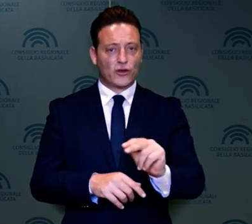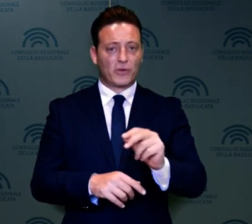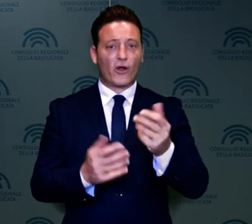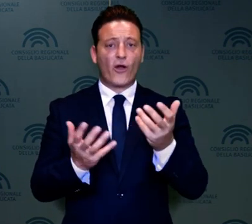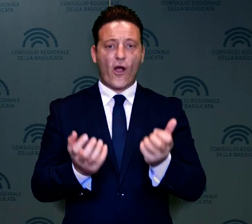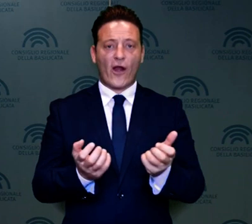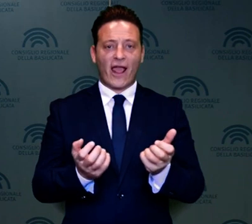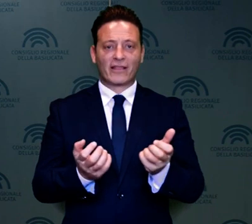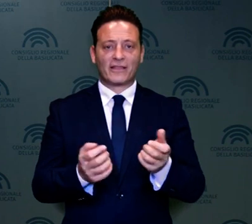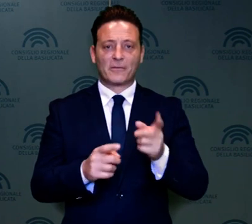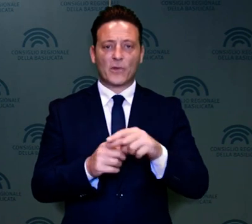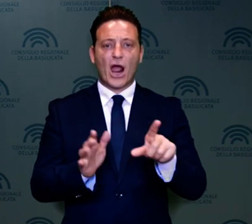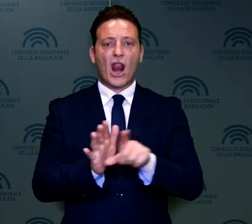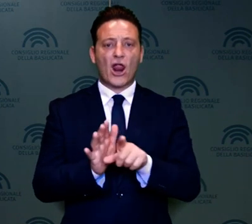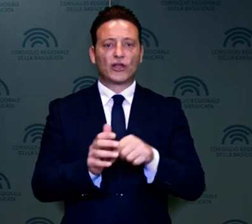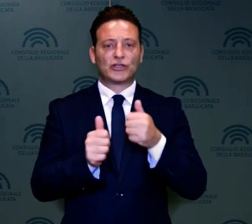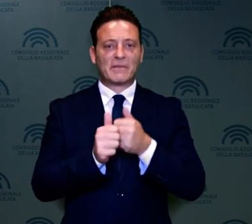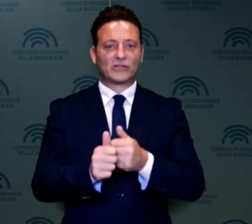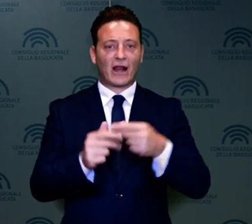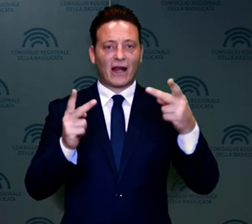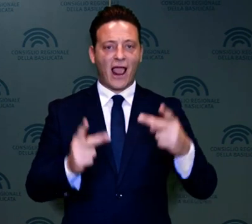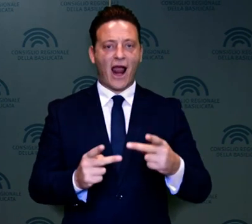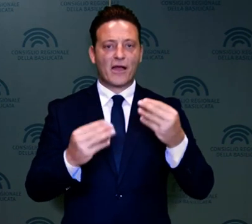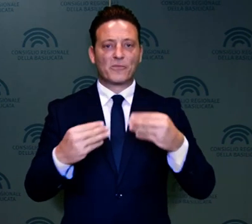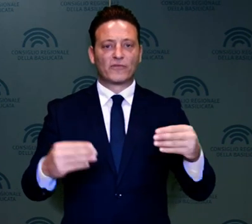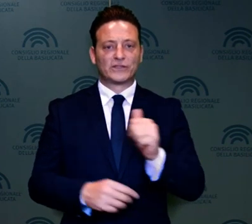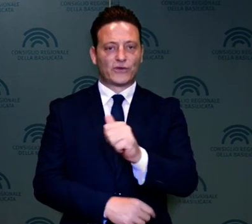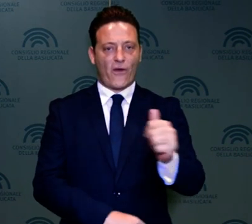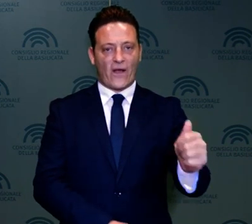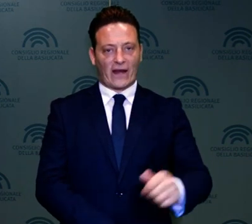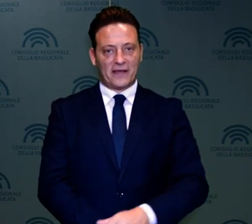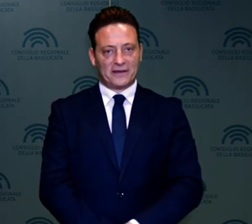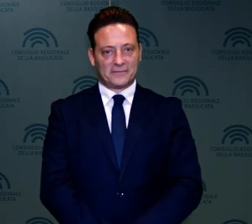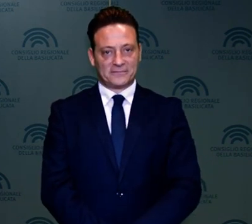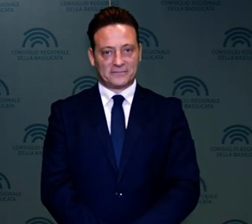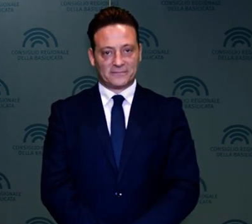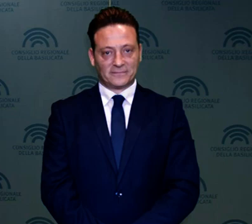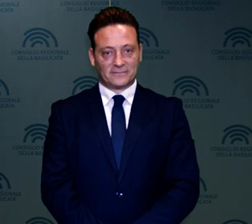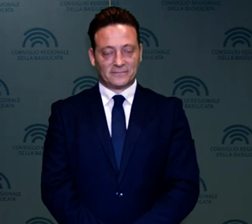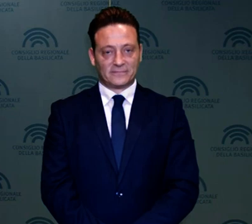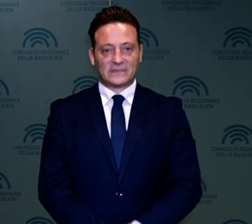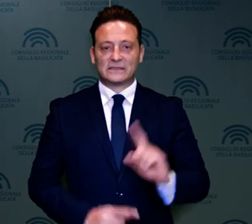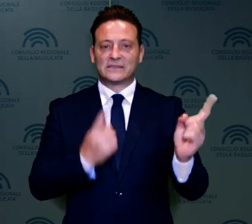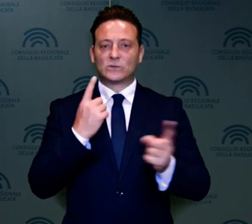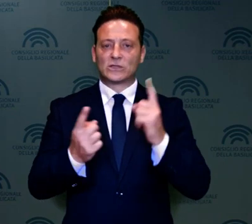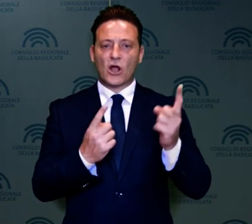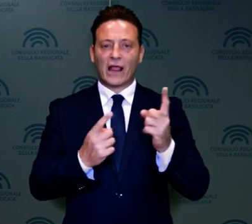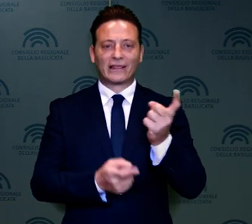concreti e legittimazione reale della professione. Sulla vicenda derivati, sulla